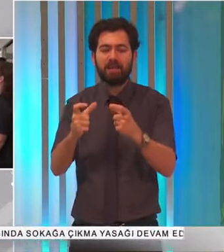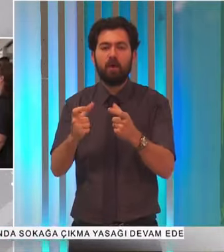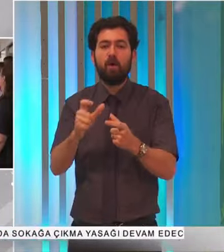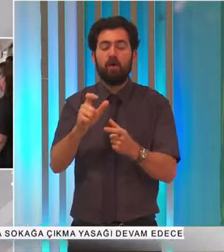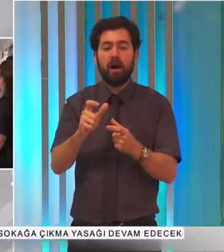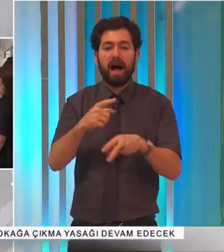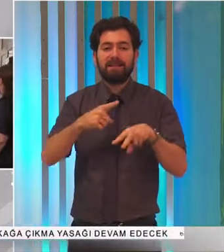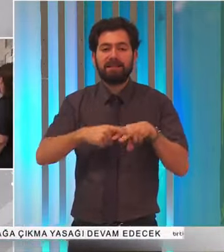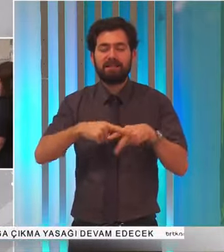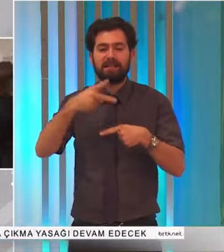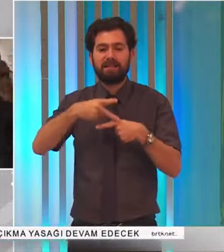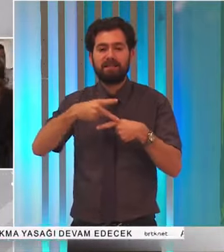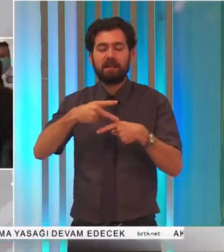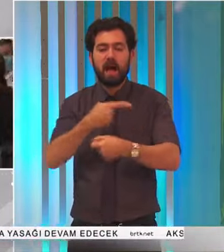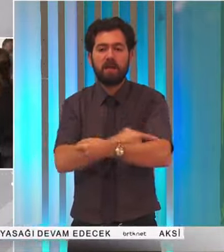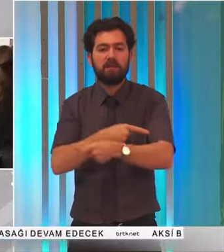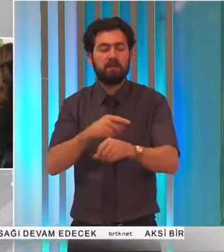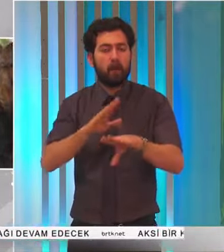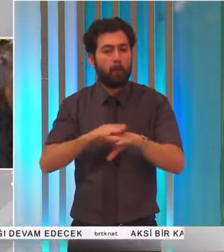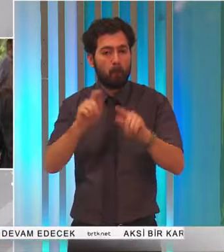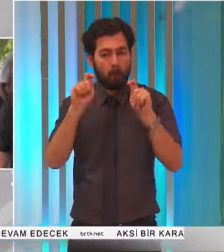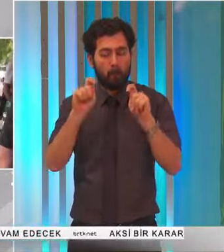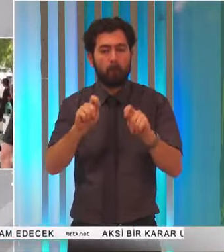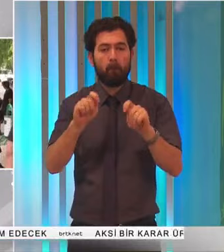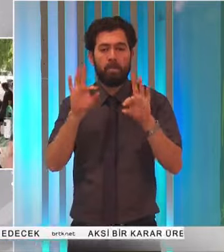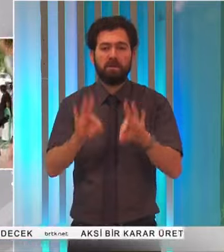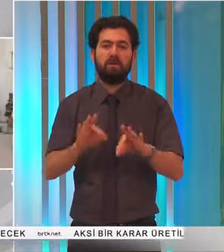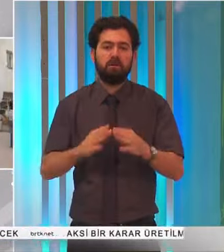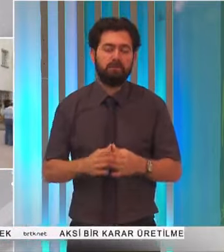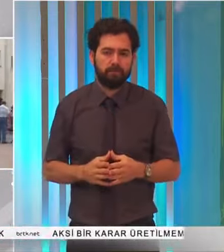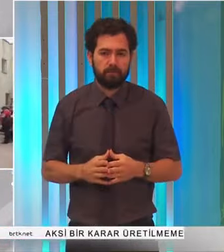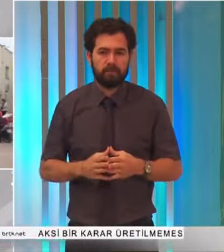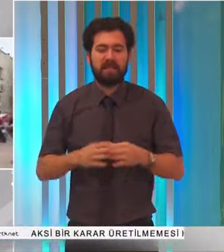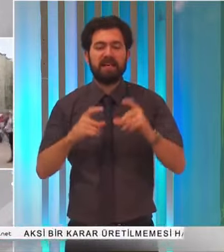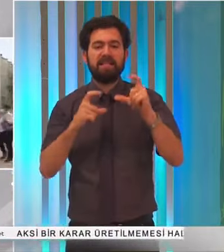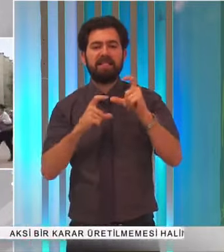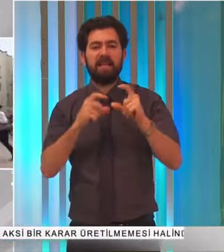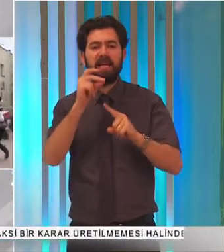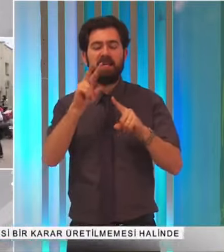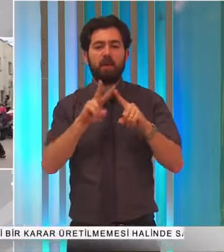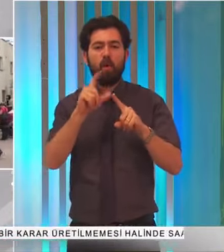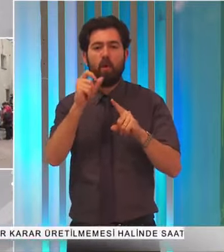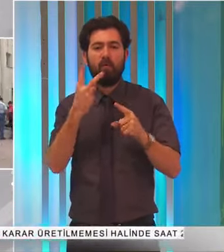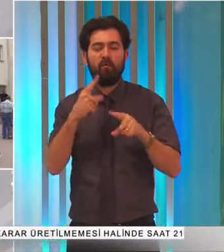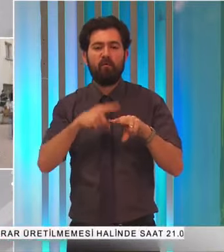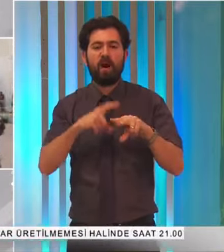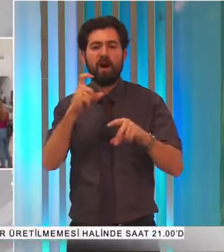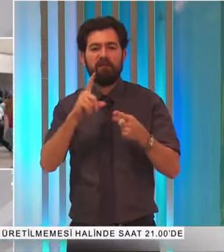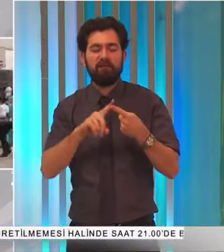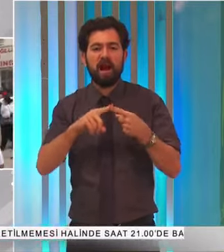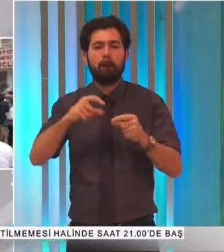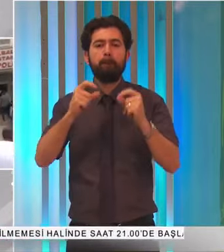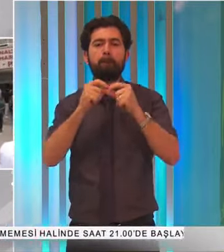AstraZeneca aşılarının yapımına başladı. Sinovac ve Biontech